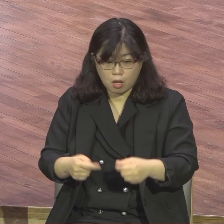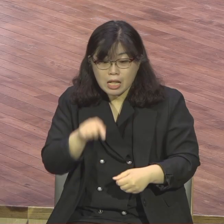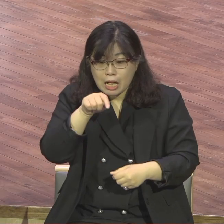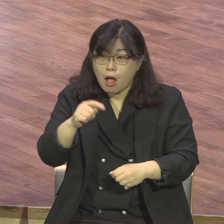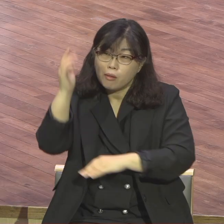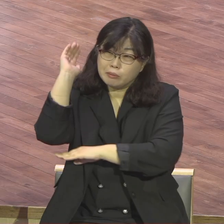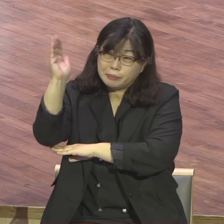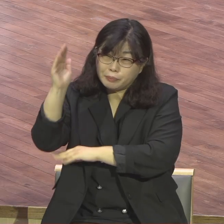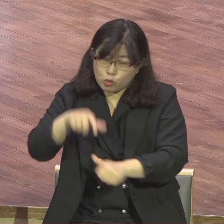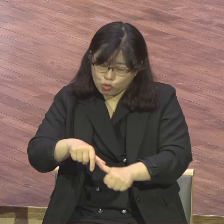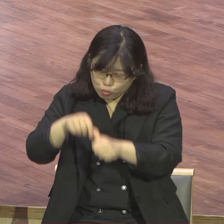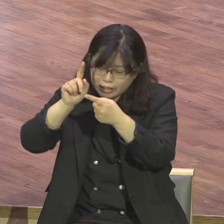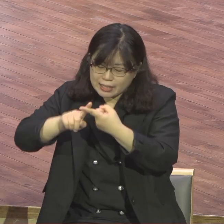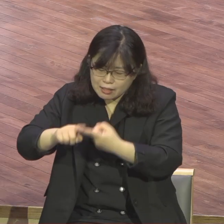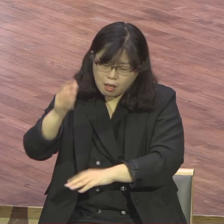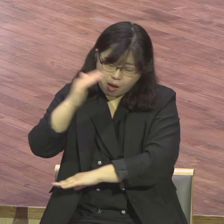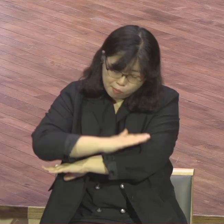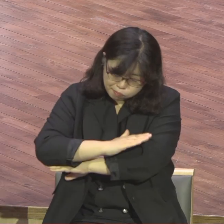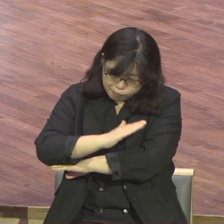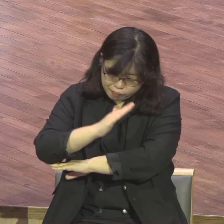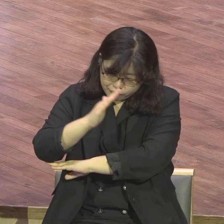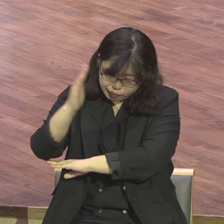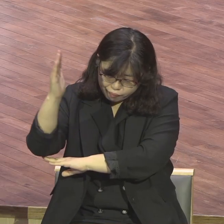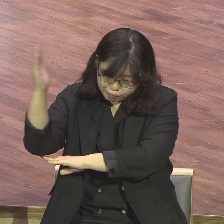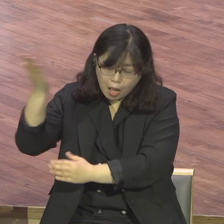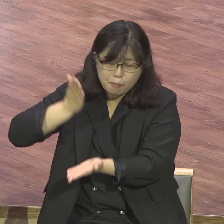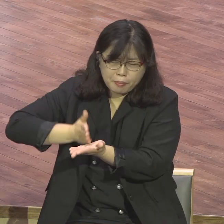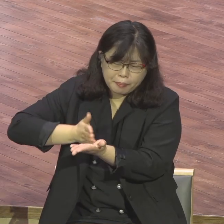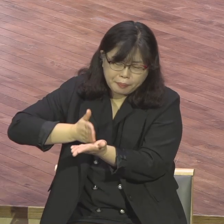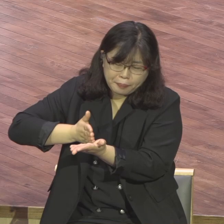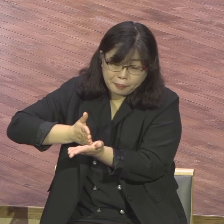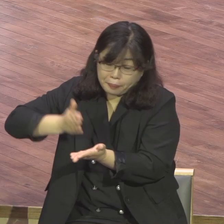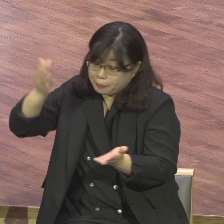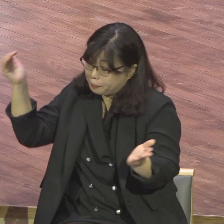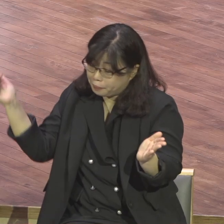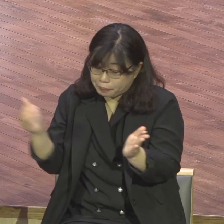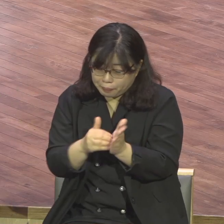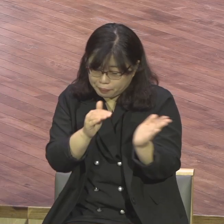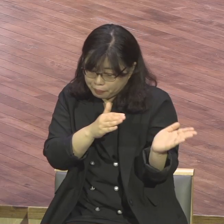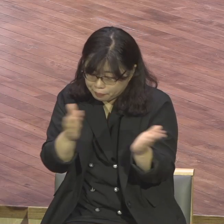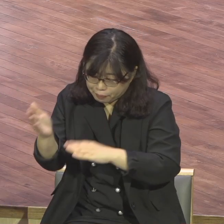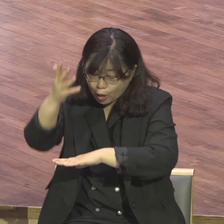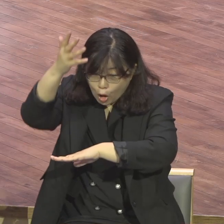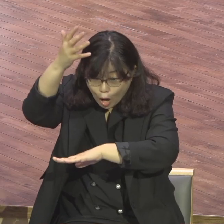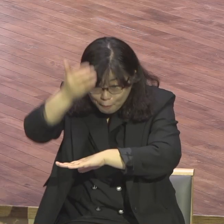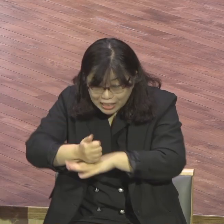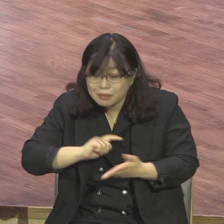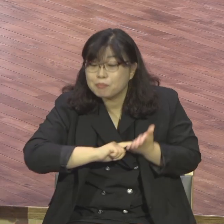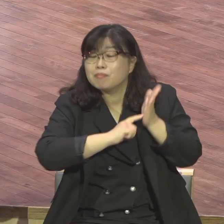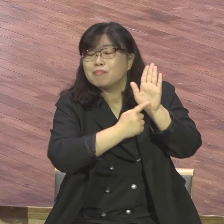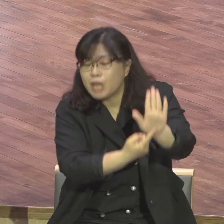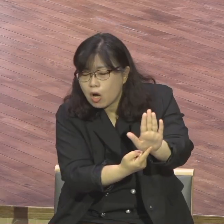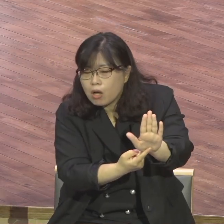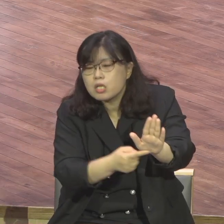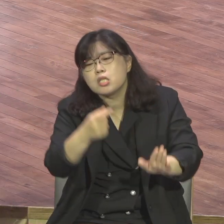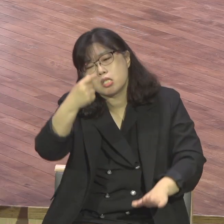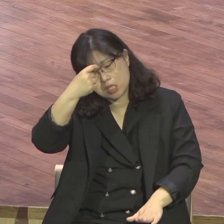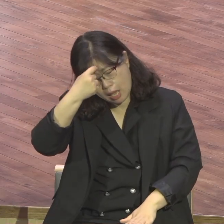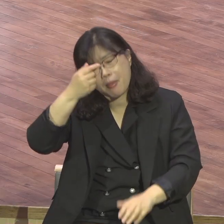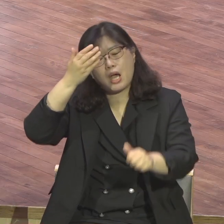이렇게 예배를 강조하려고 이 긴 말씀을 1장부터 11장까지